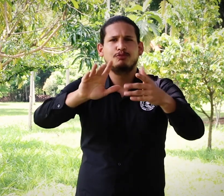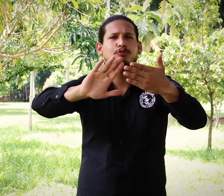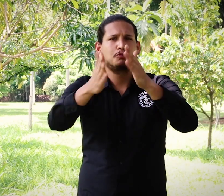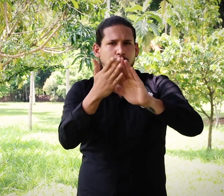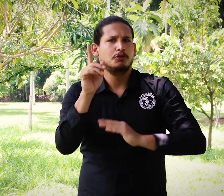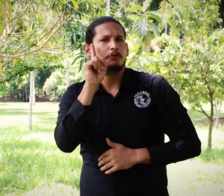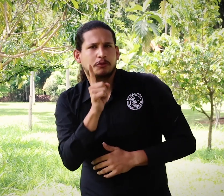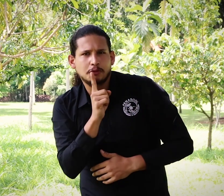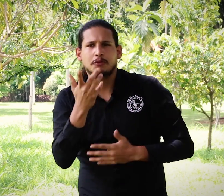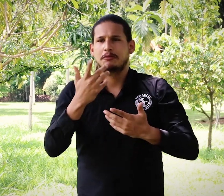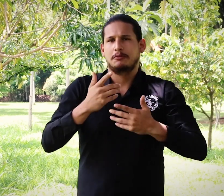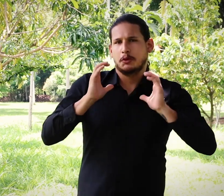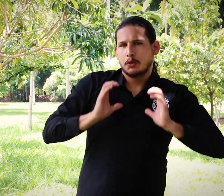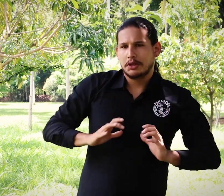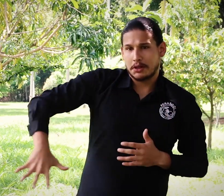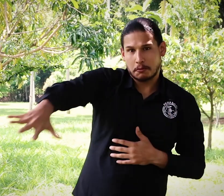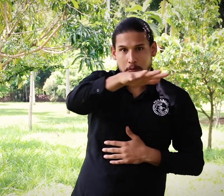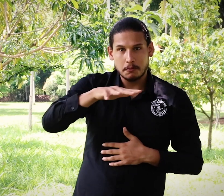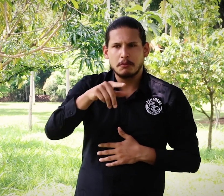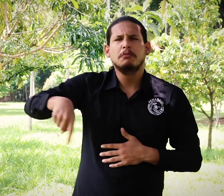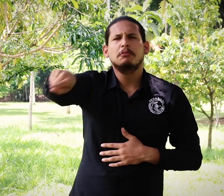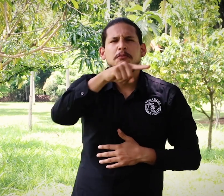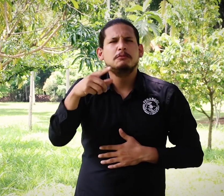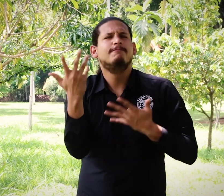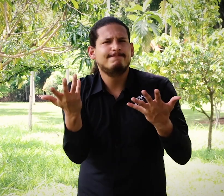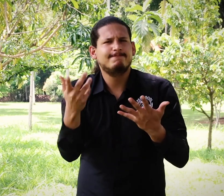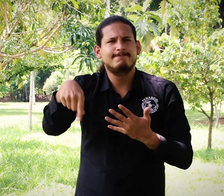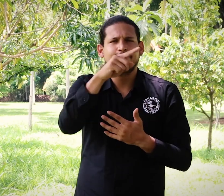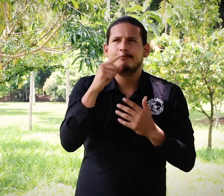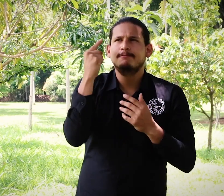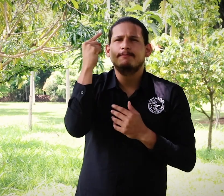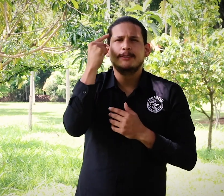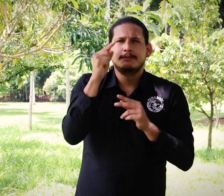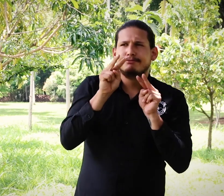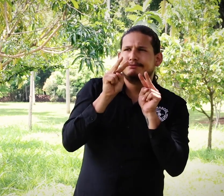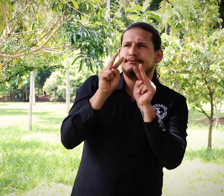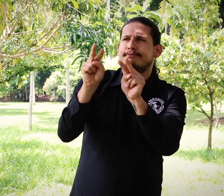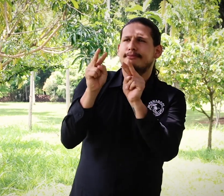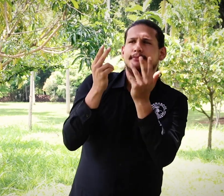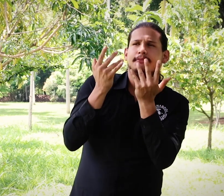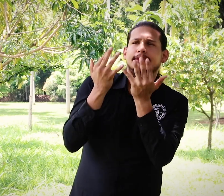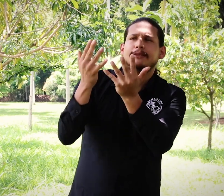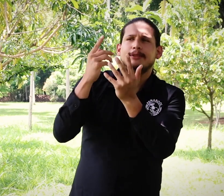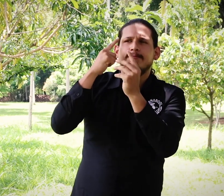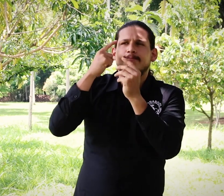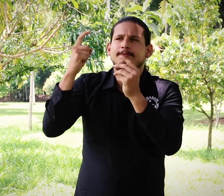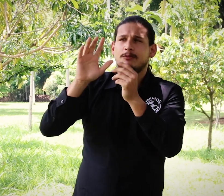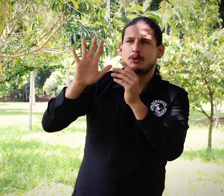quiero hacerles una pregunta a toda la comunidad sorda que nos ven y a los ciudadanos que nos ven. ¿Ustedes qué piensan